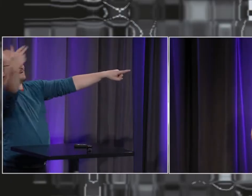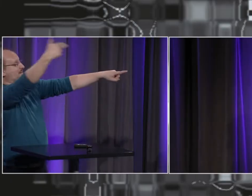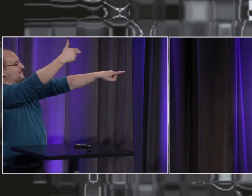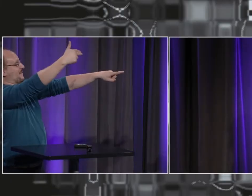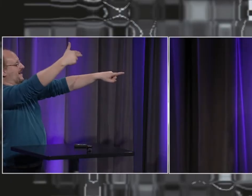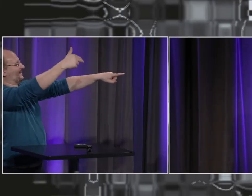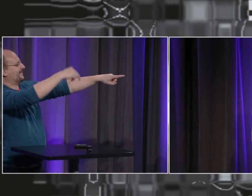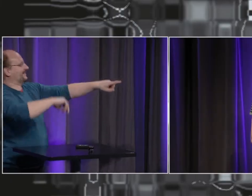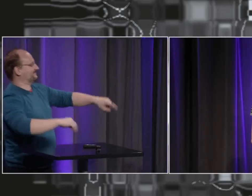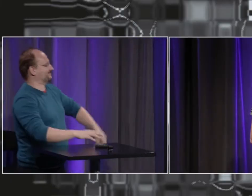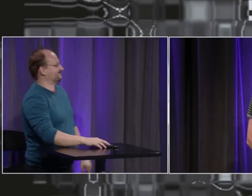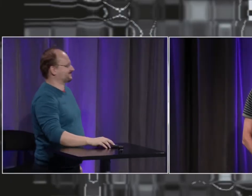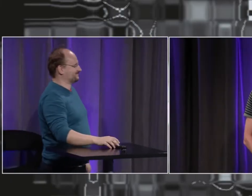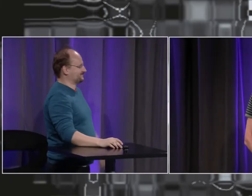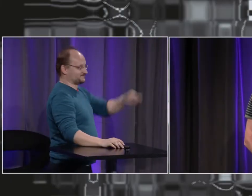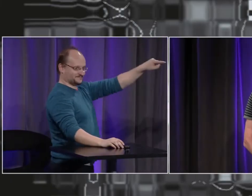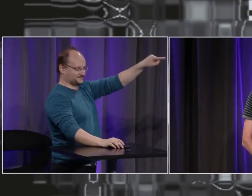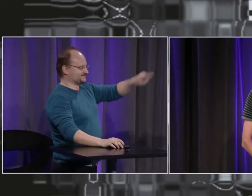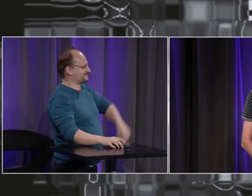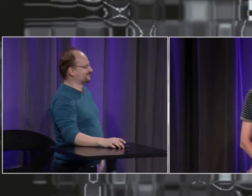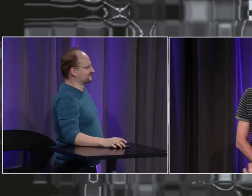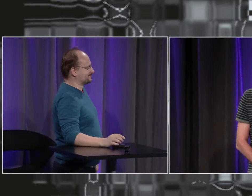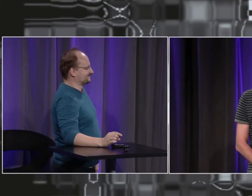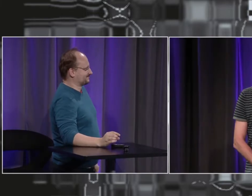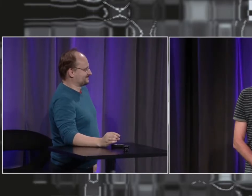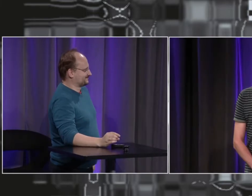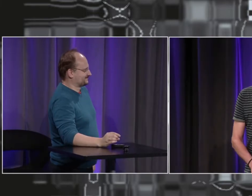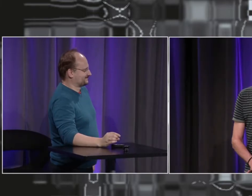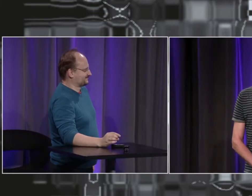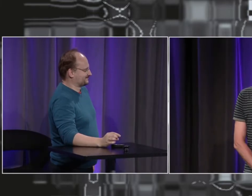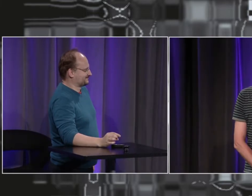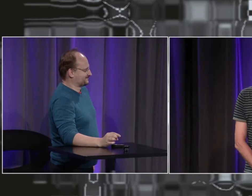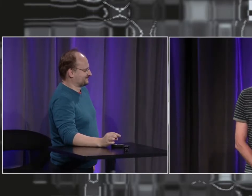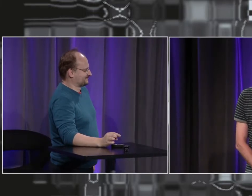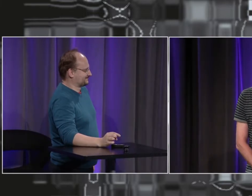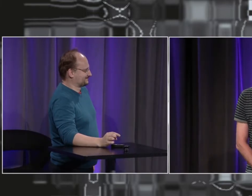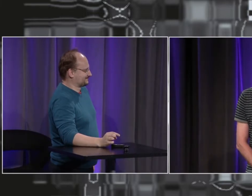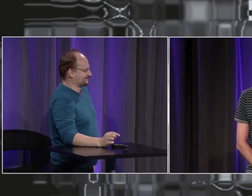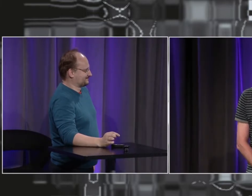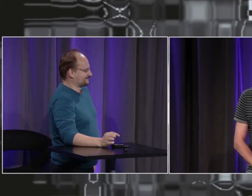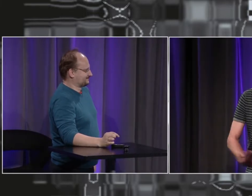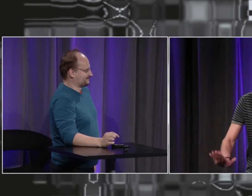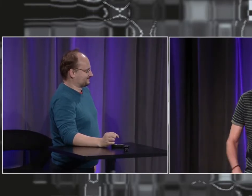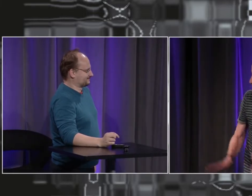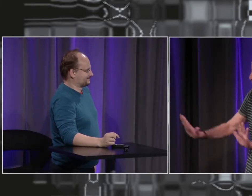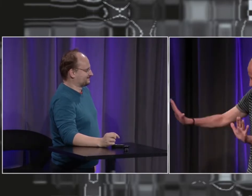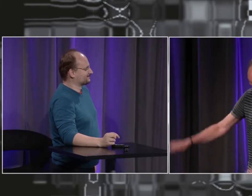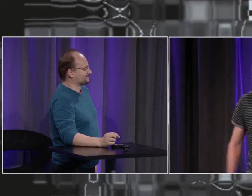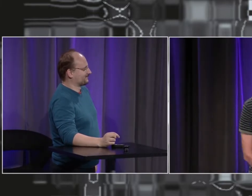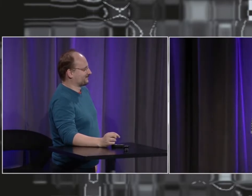devenus sourds pardon parce que la caméra n'est pas sur vous donc on n'a pas vu ce que vous veniez de dire attention on est un peu limité dans le temps